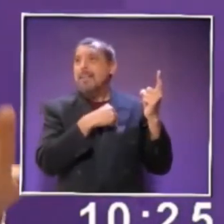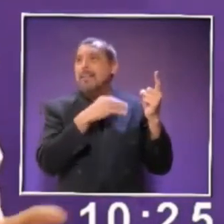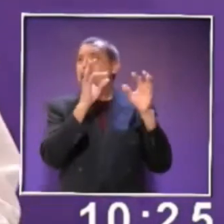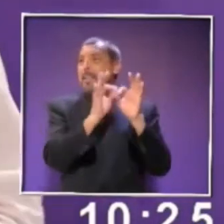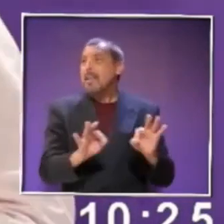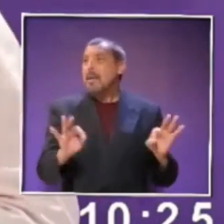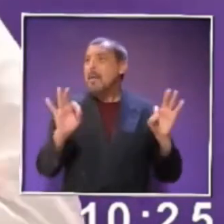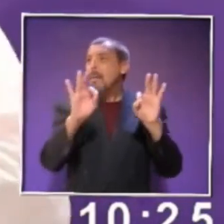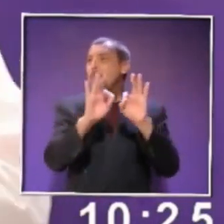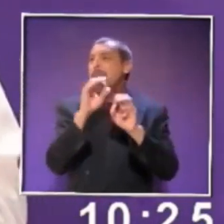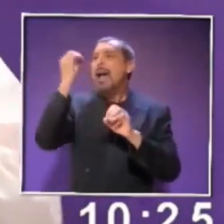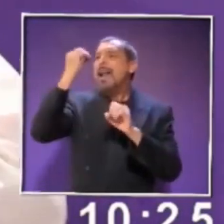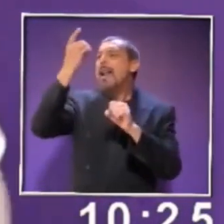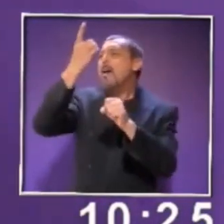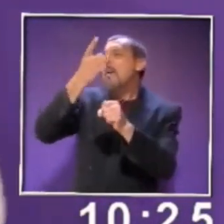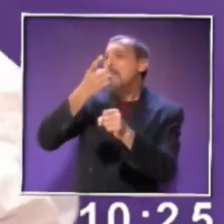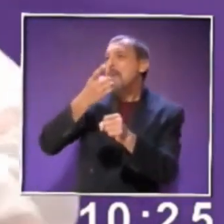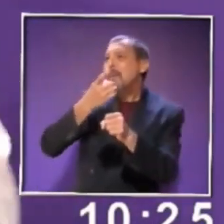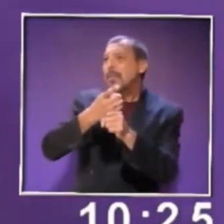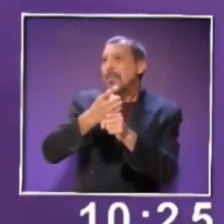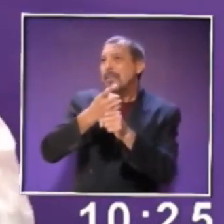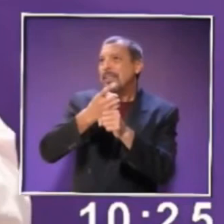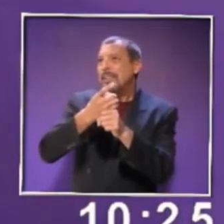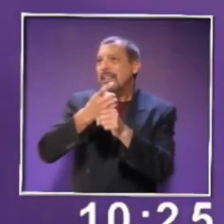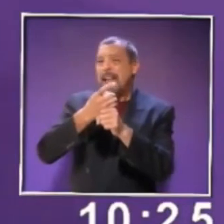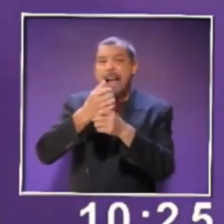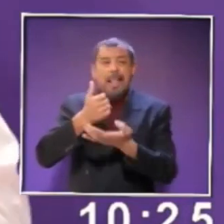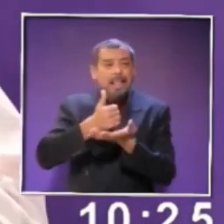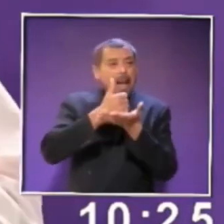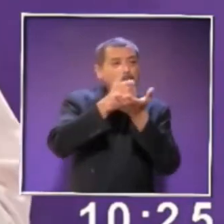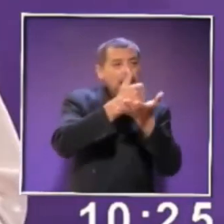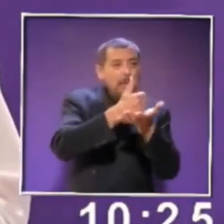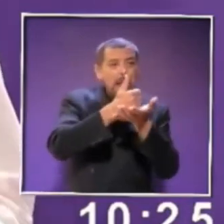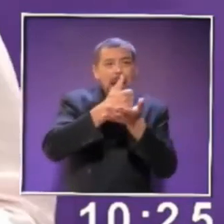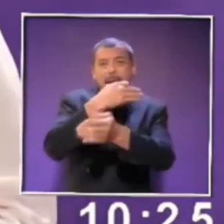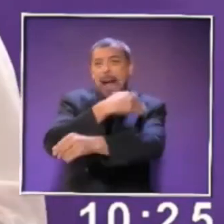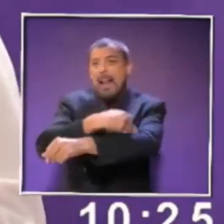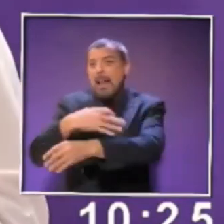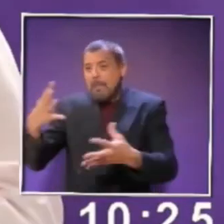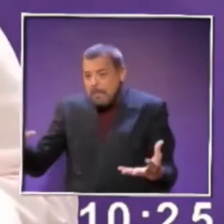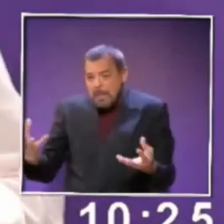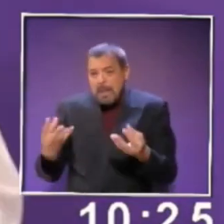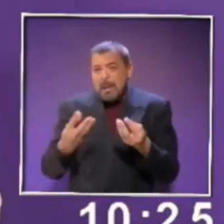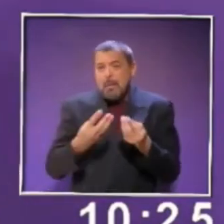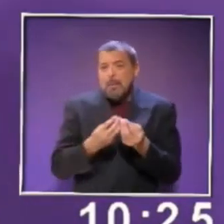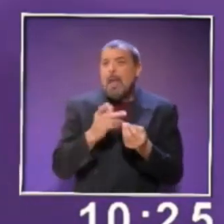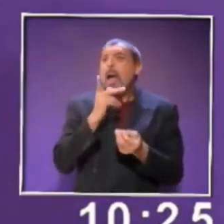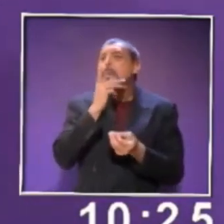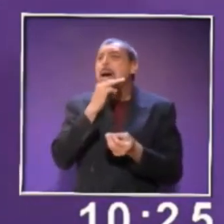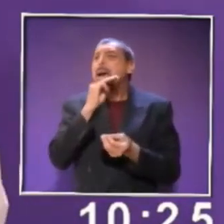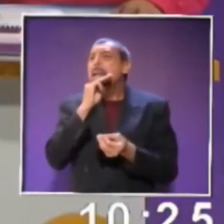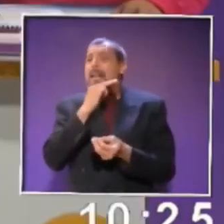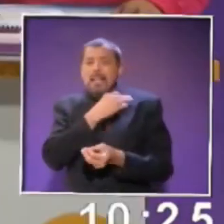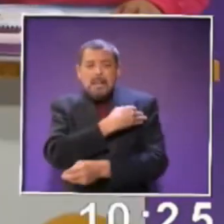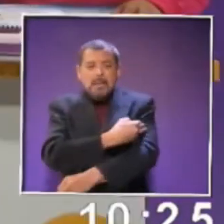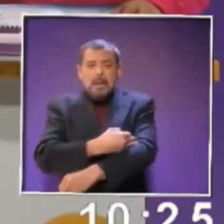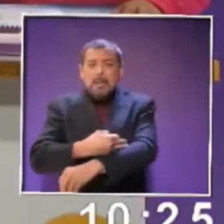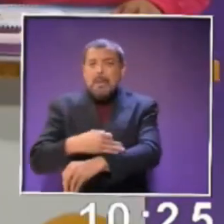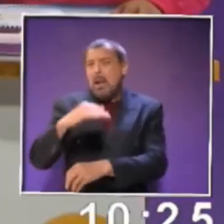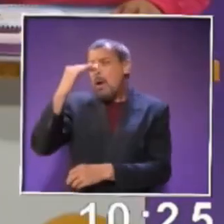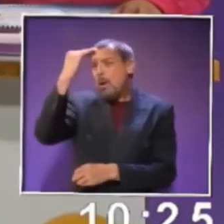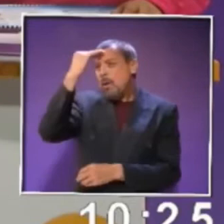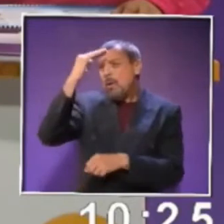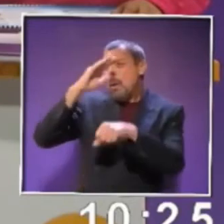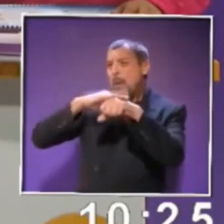oportunidad de poder, pues, rescatar todo en familia, tratar de nosotros como padres de familia, conocernos más,